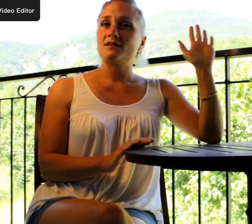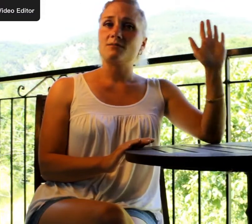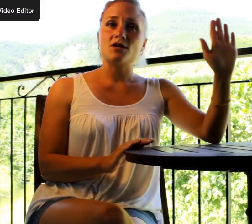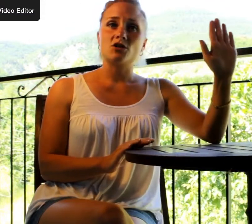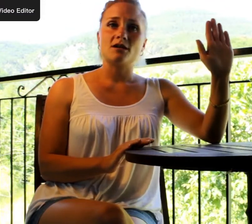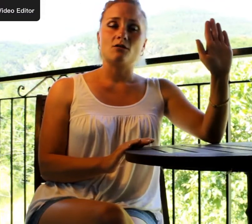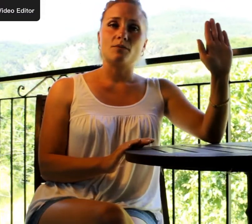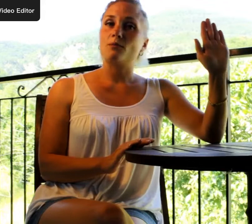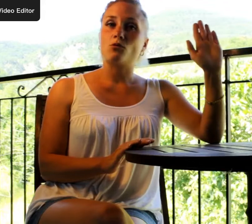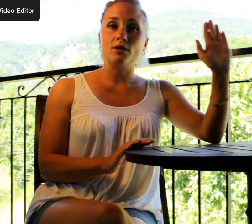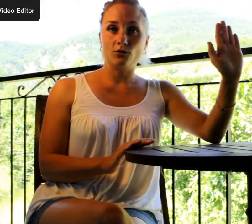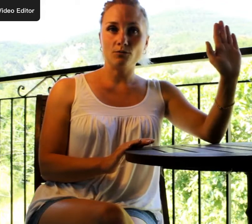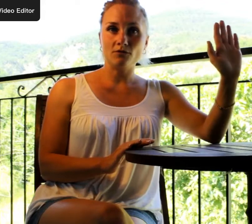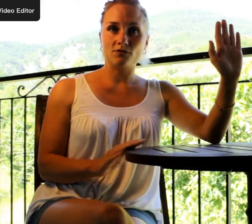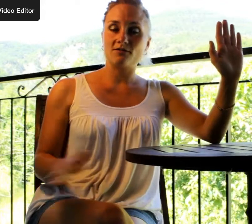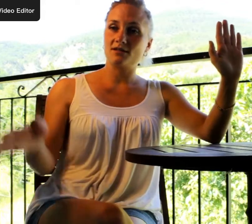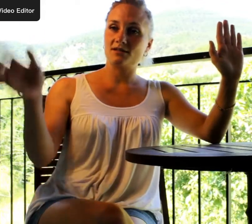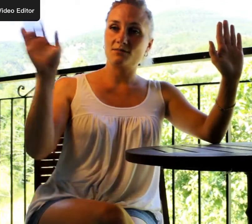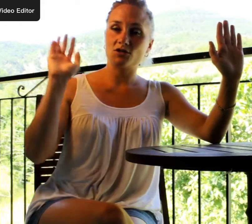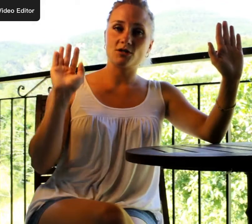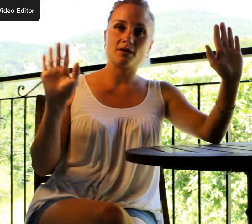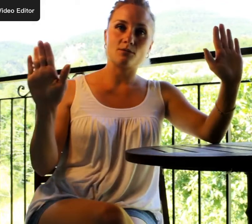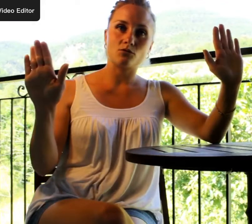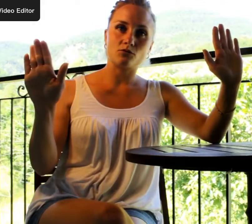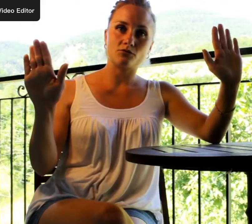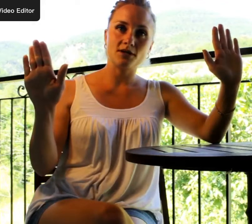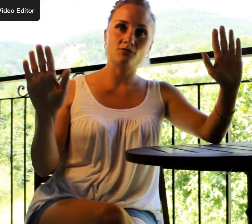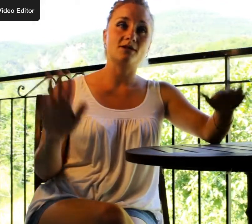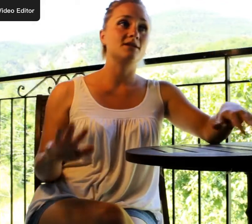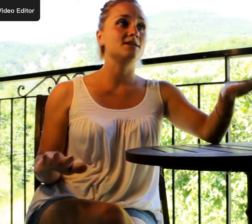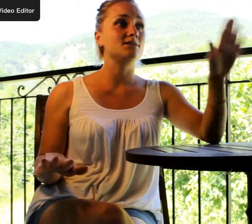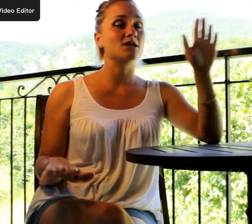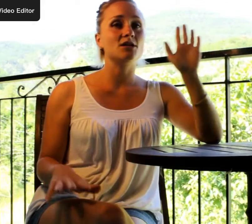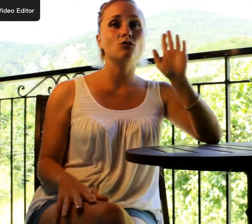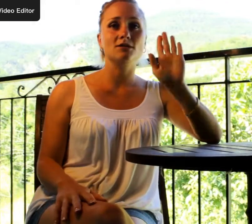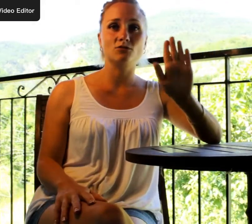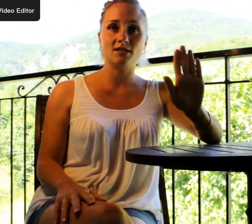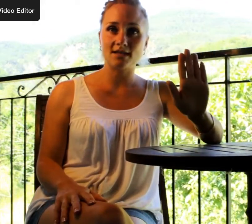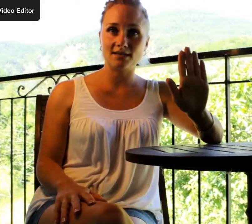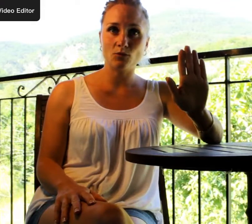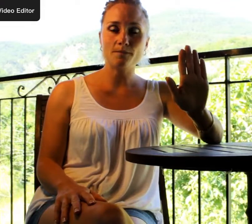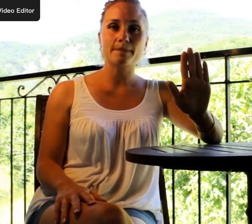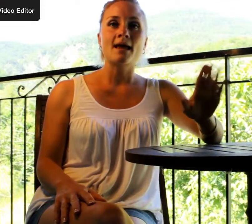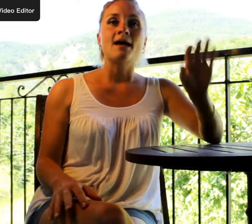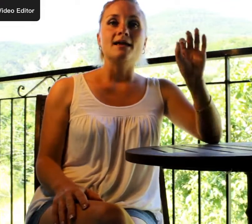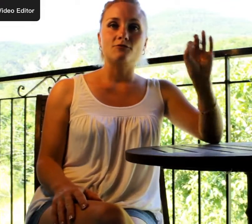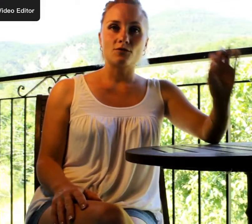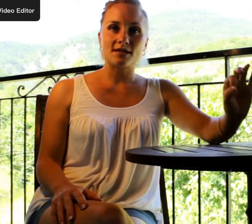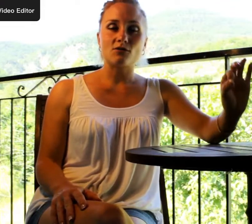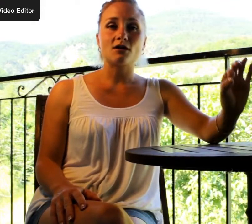imagés par rapport aux légumes, avez des imagés par rapport aux fruits, vous avez des imagés au niveau des animaux. Il faut savoir qu